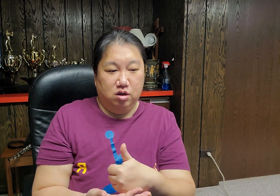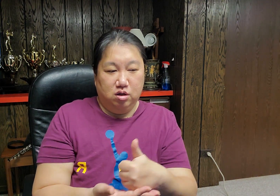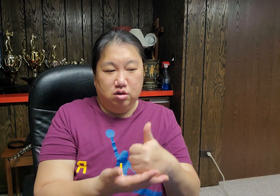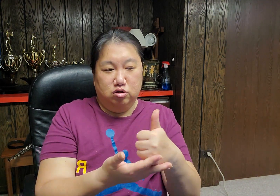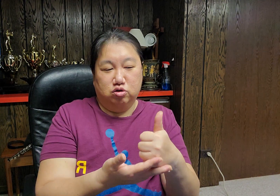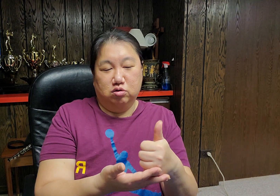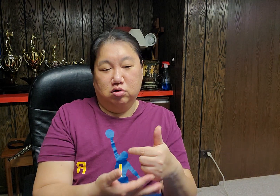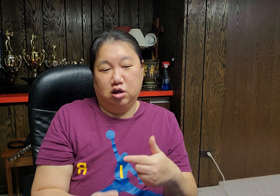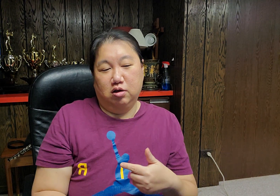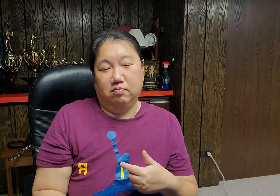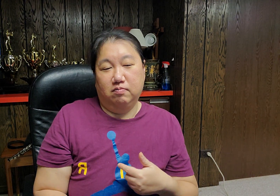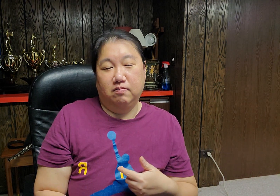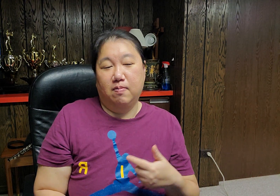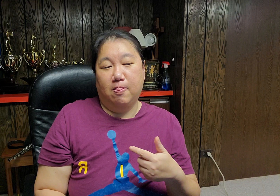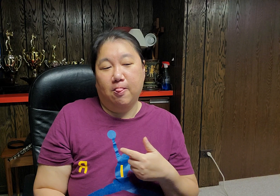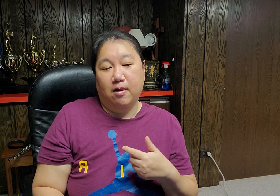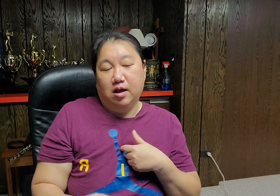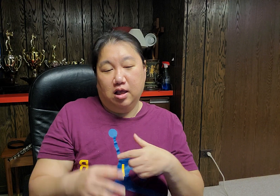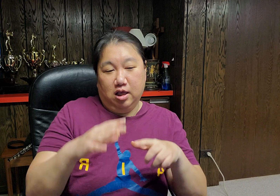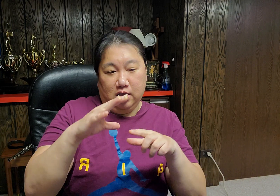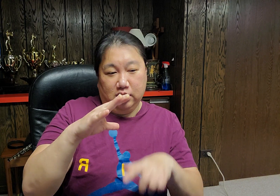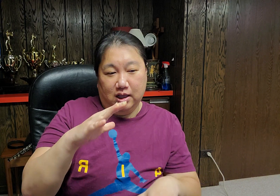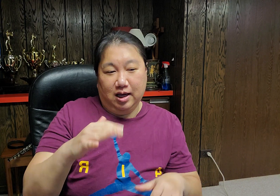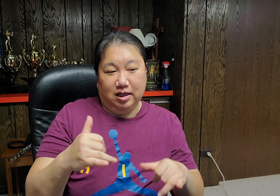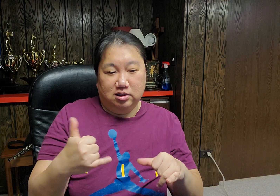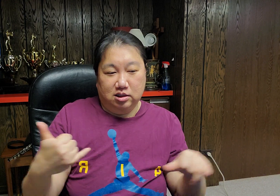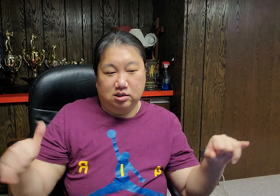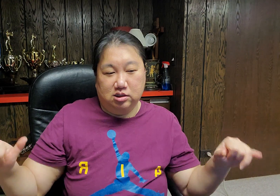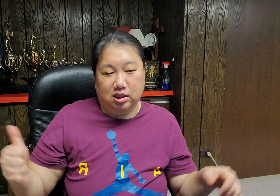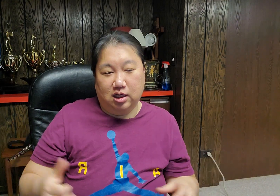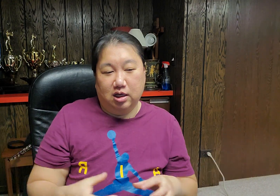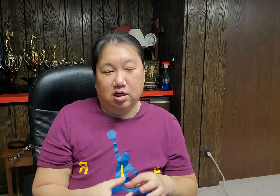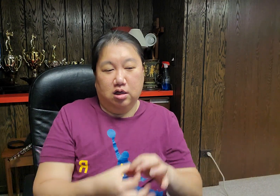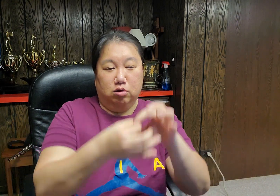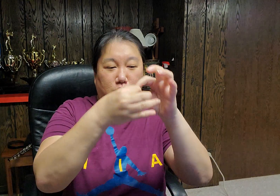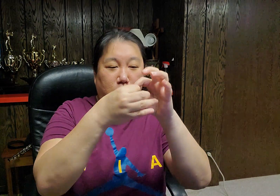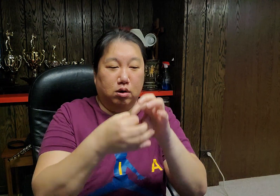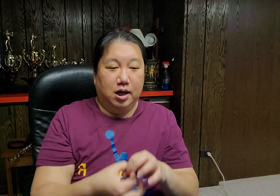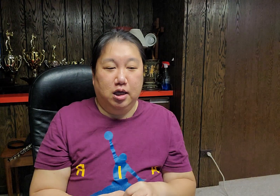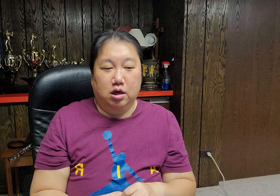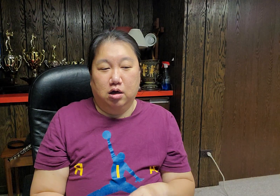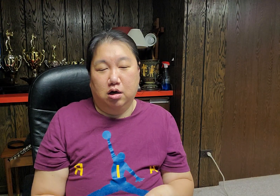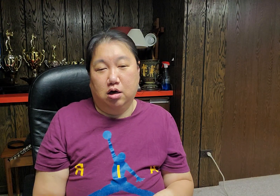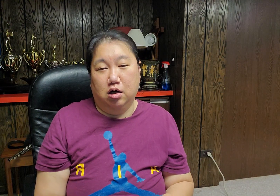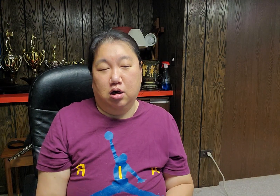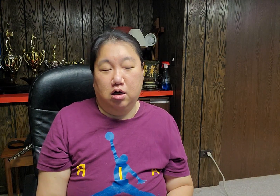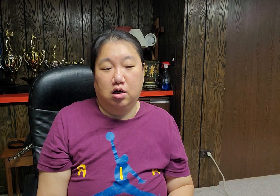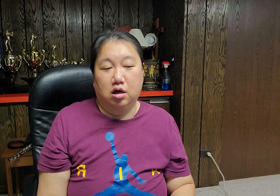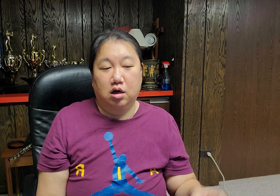주님 이 낮은 자를 통하여